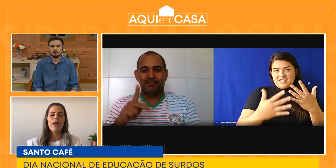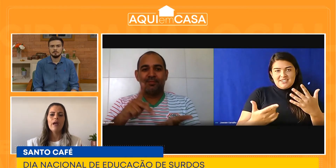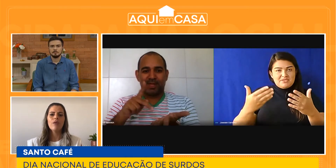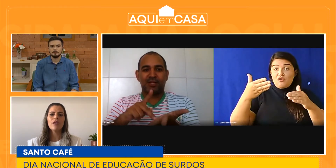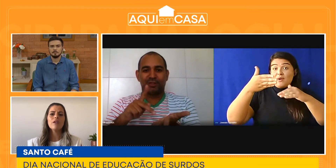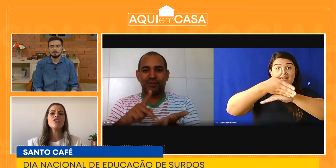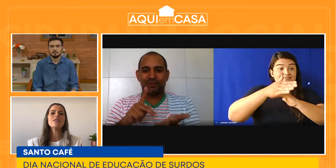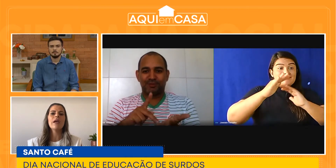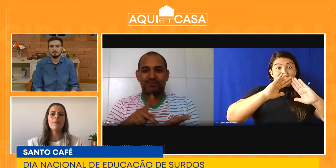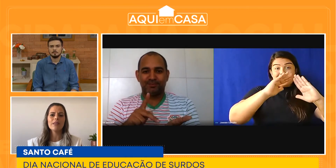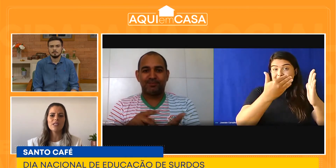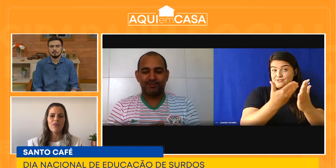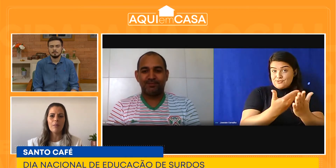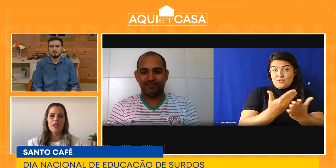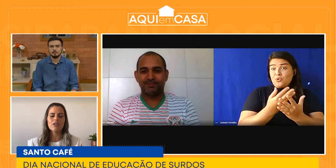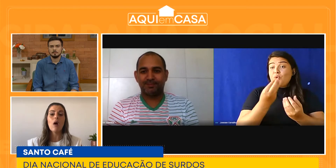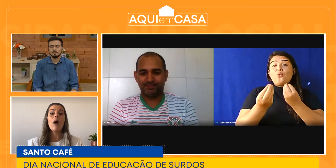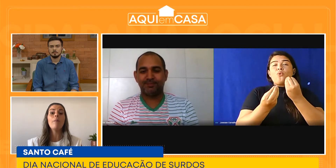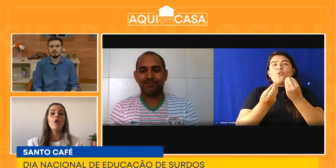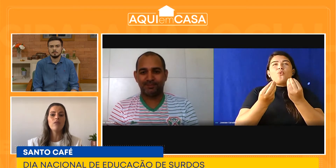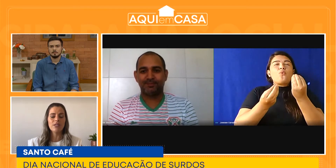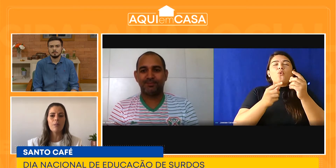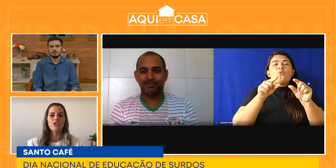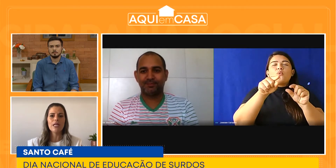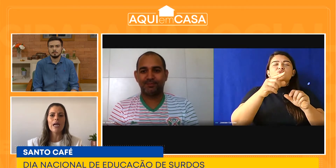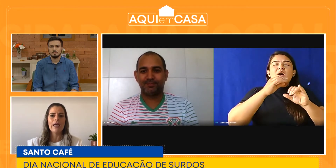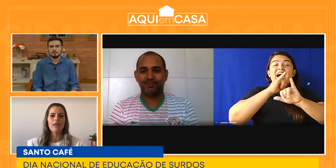O que dizer para essas famílias? Qual apoio você pode dar a elas?